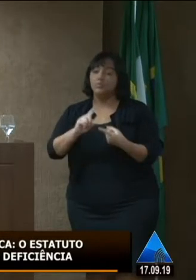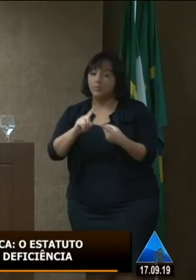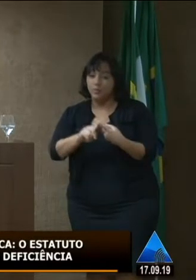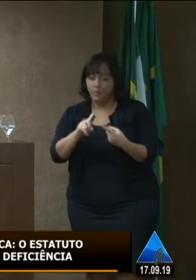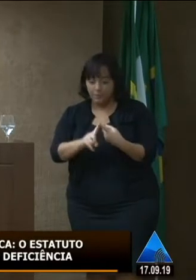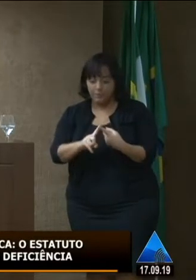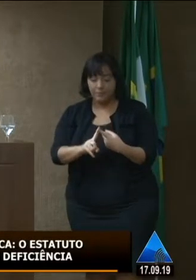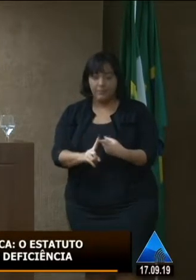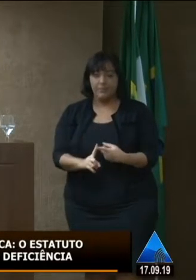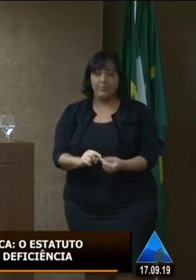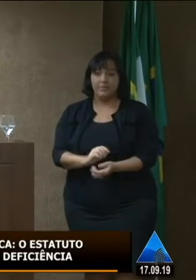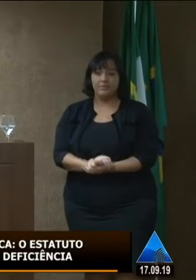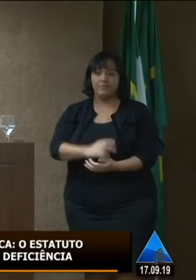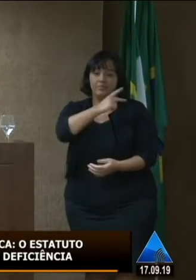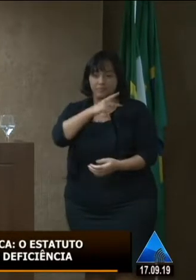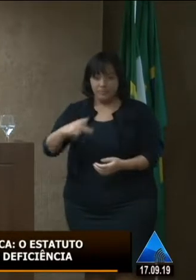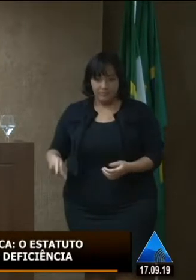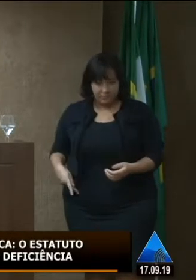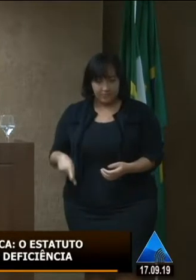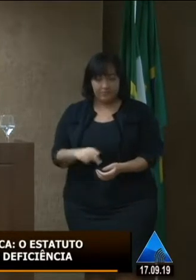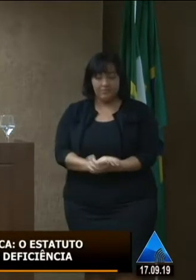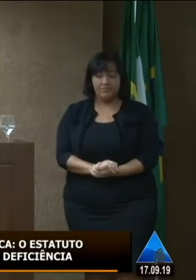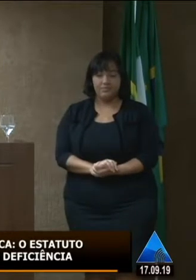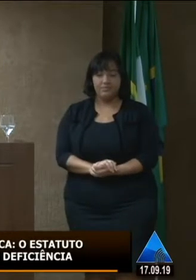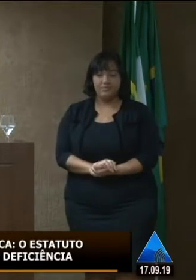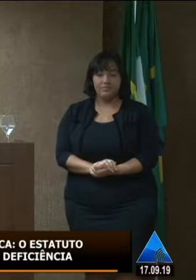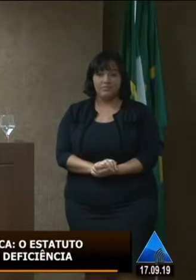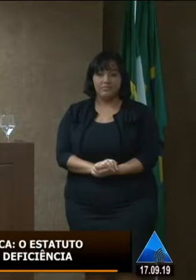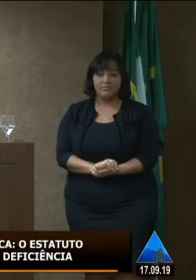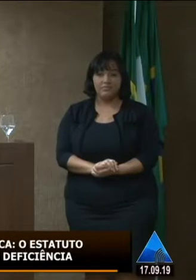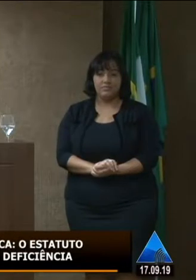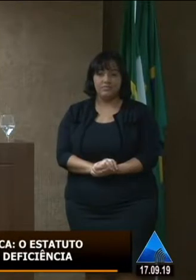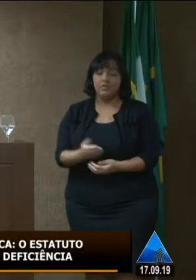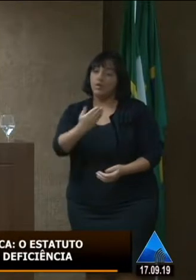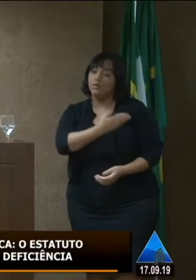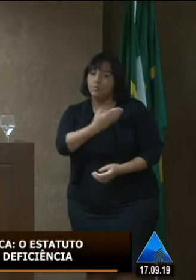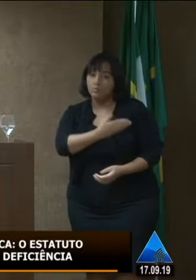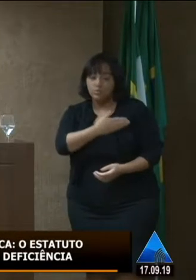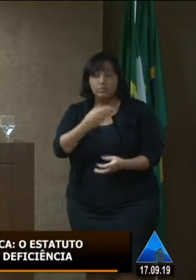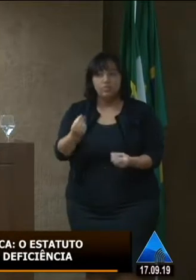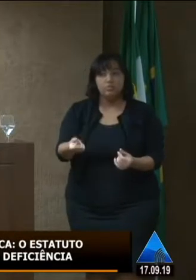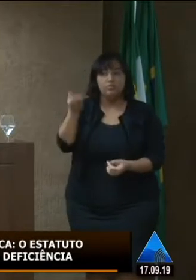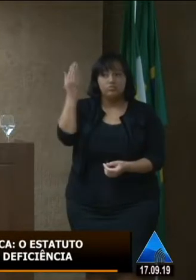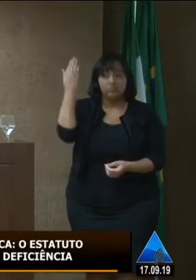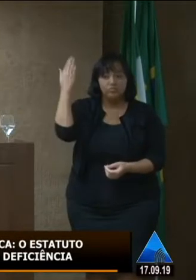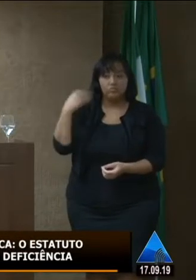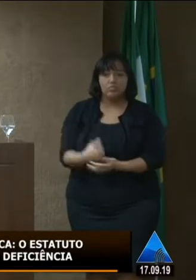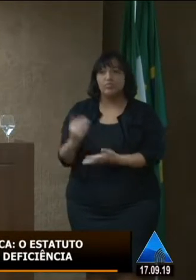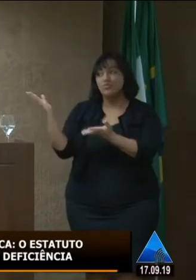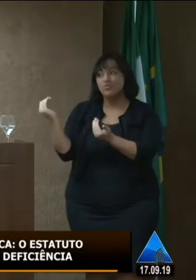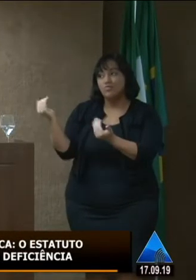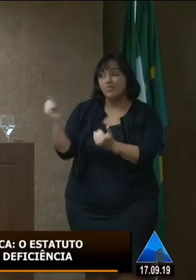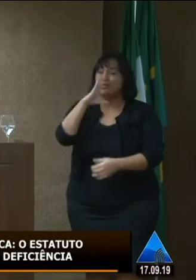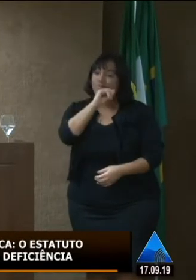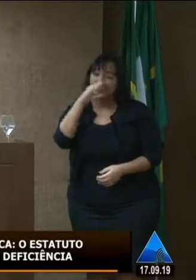municipal joirã companheiro de longas lutas companheiros de juventude de